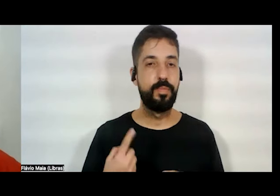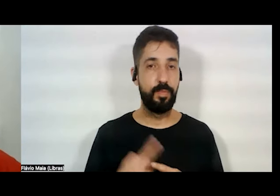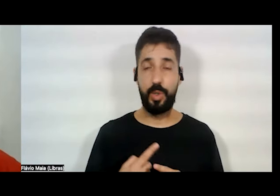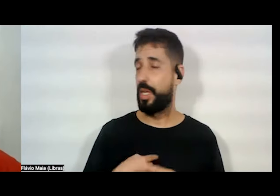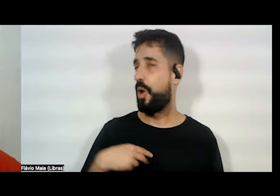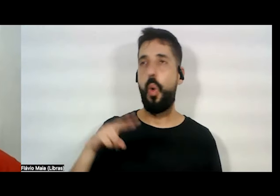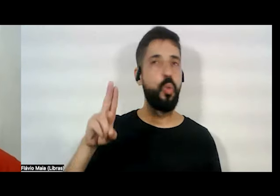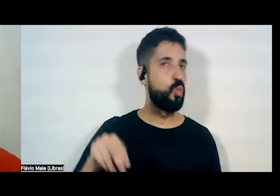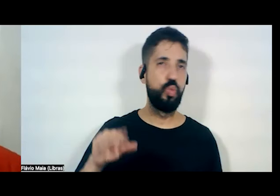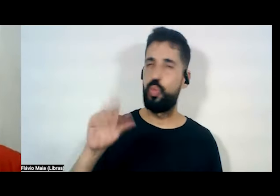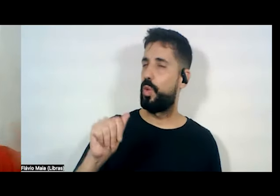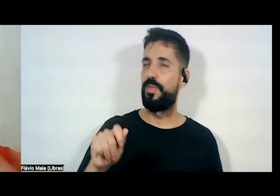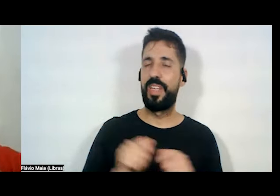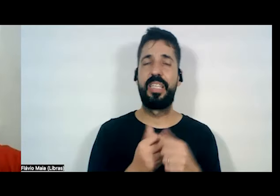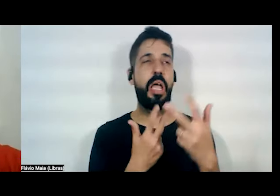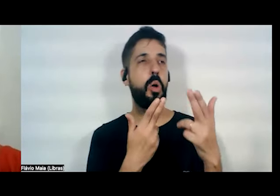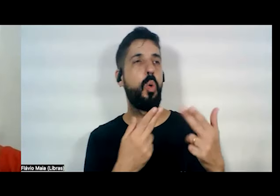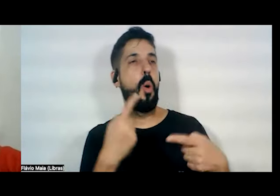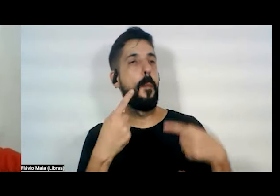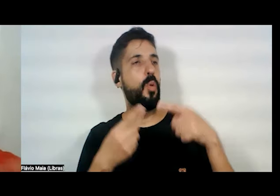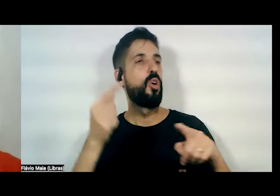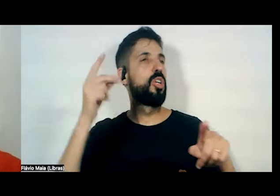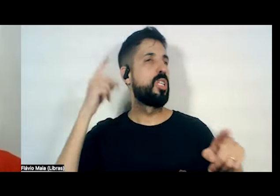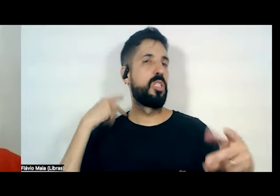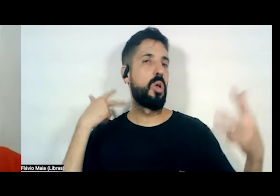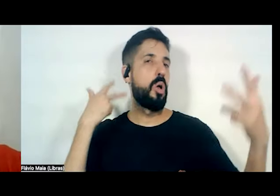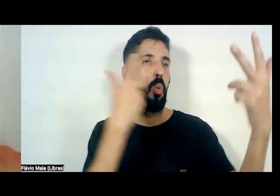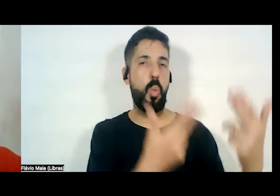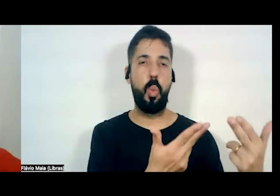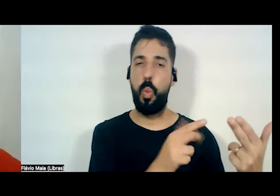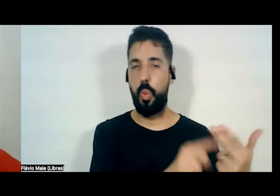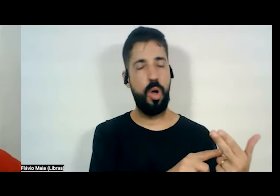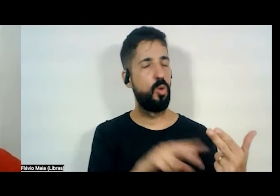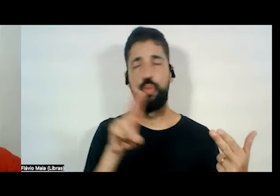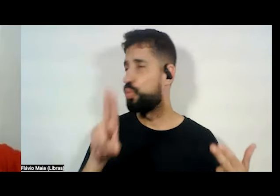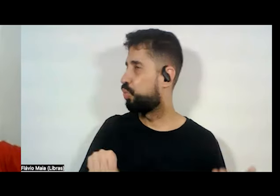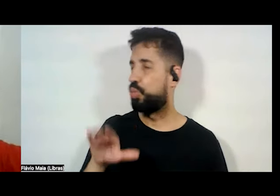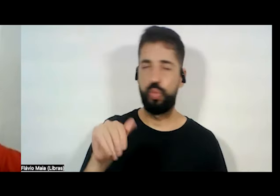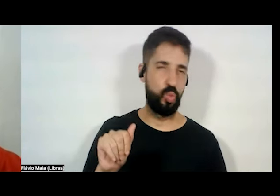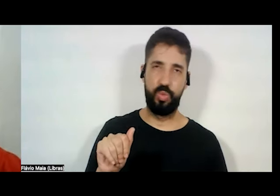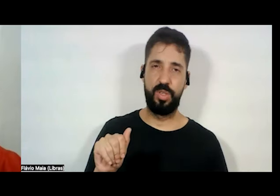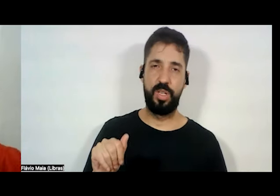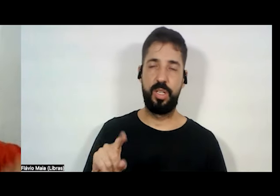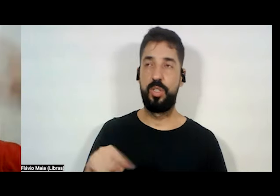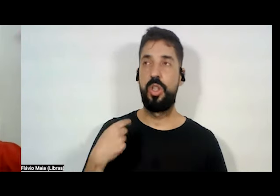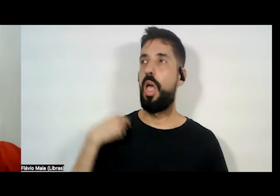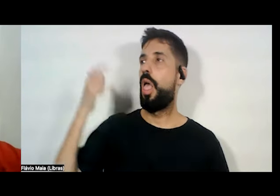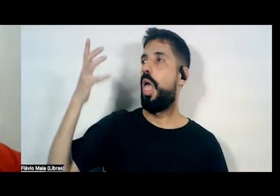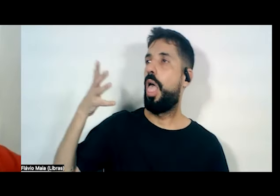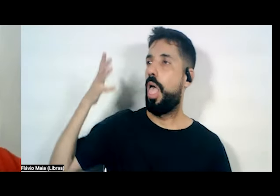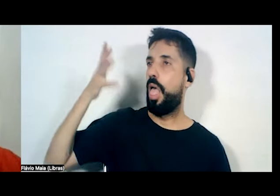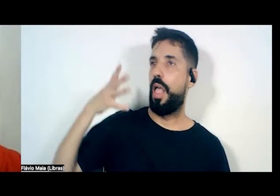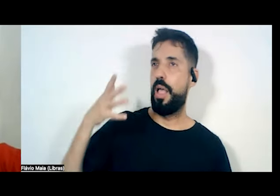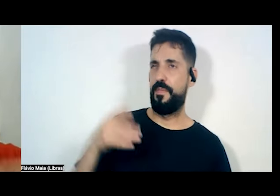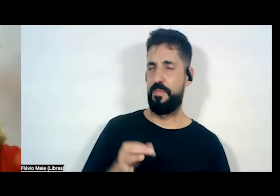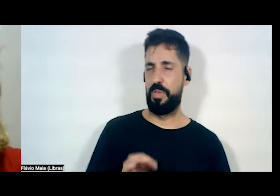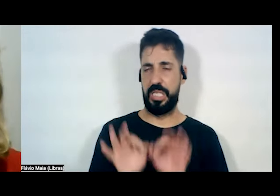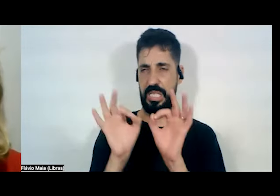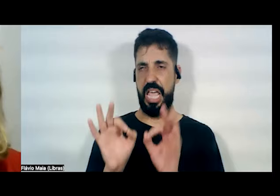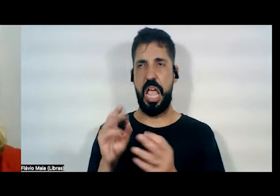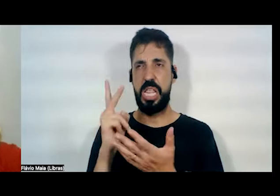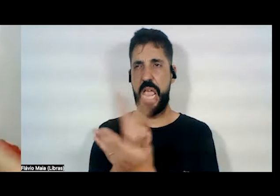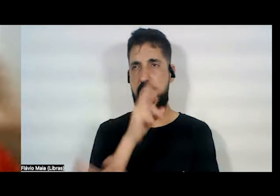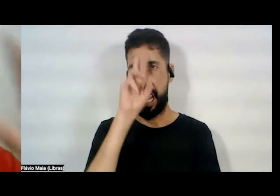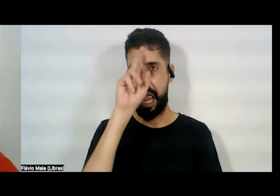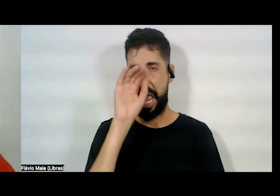política. Nós nunca vamos ser aquelas pessoas que só fazem o discurso sem errar uma vírgula, um S, um